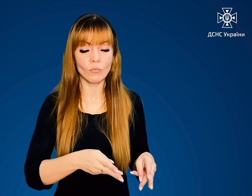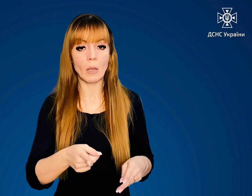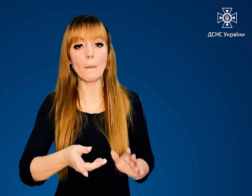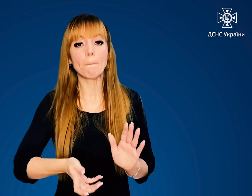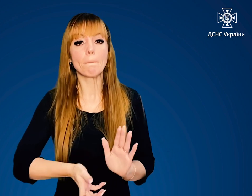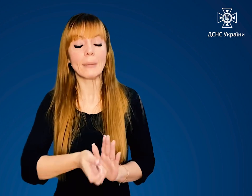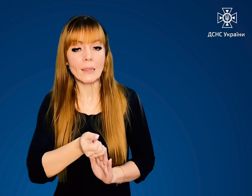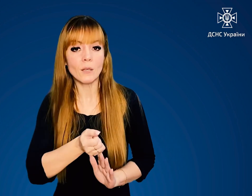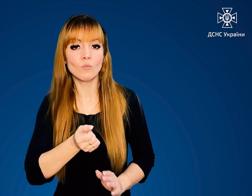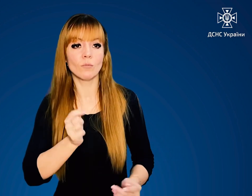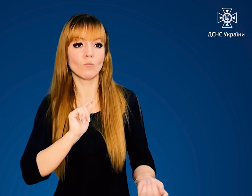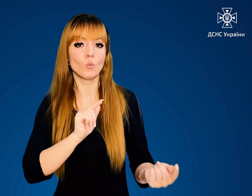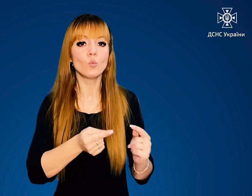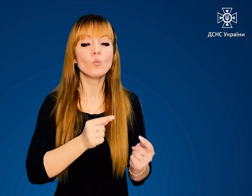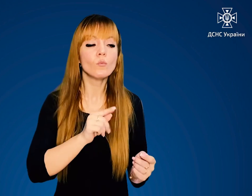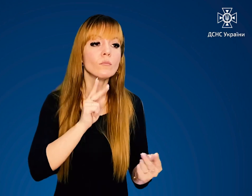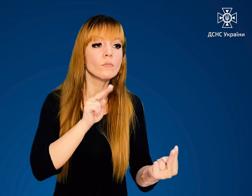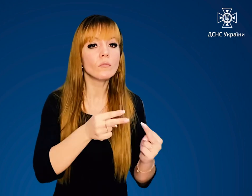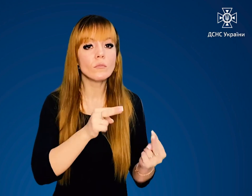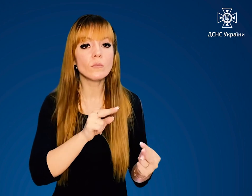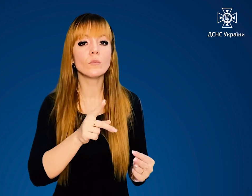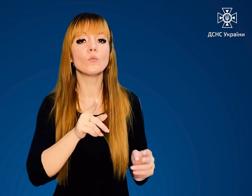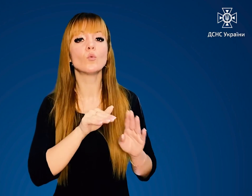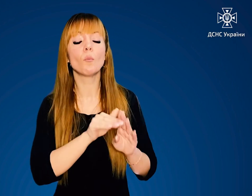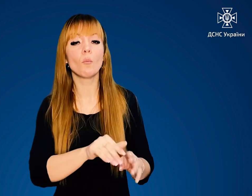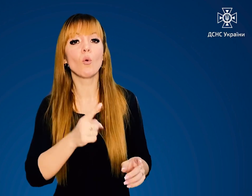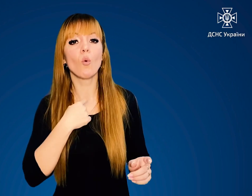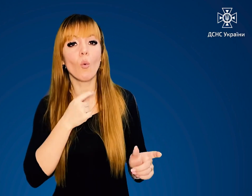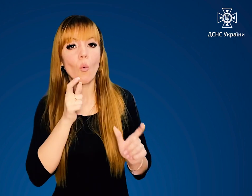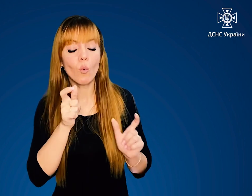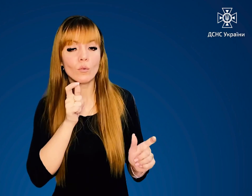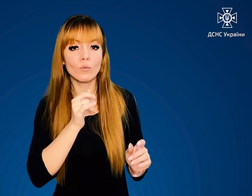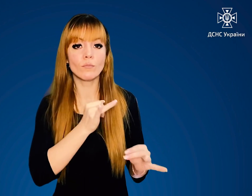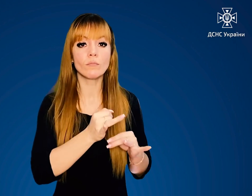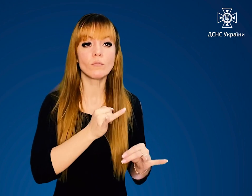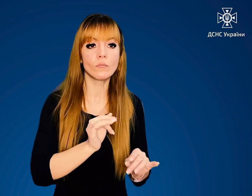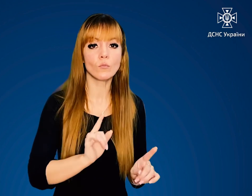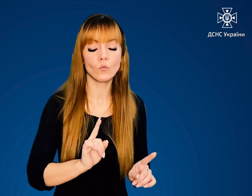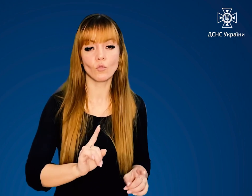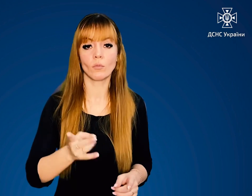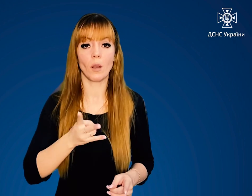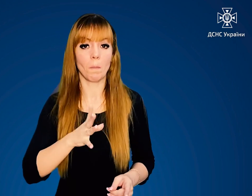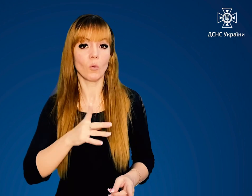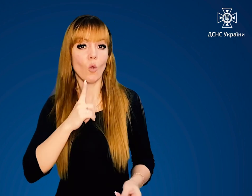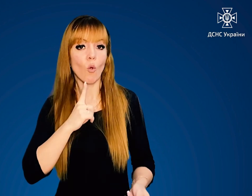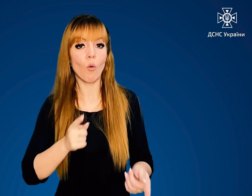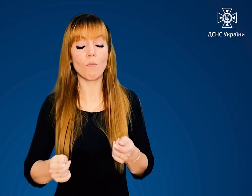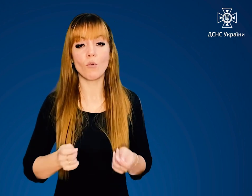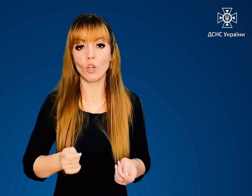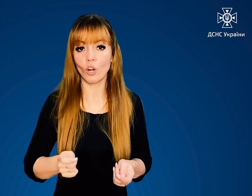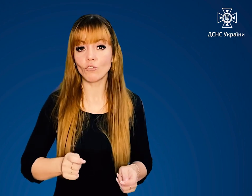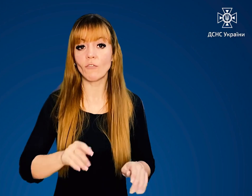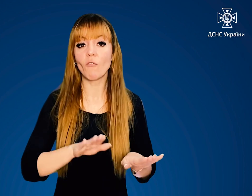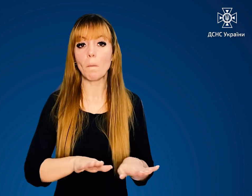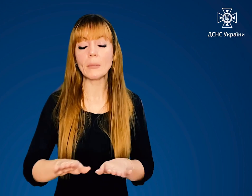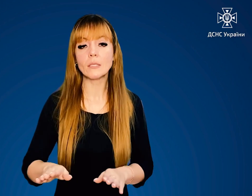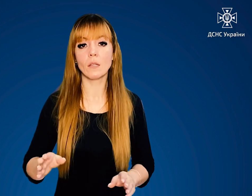Підтримуйте з ними зв'язок за допомогою голосу. Будьте обережні в місцях горіння